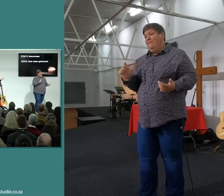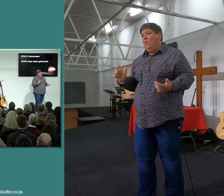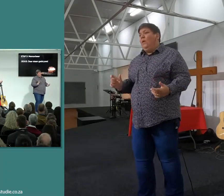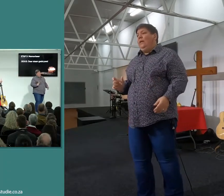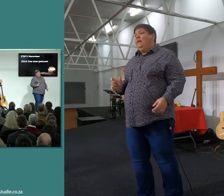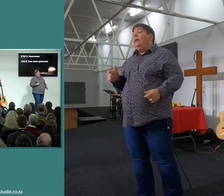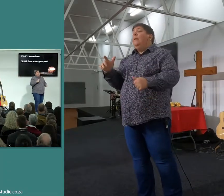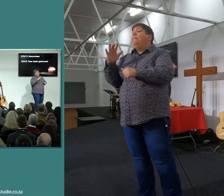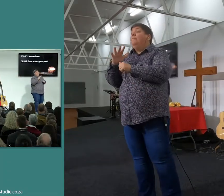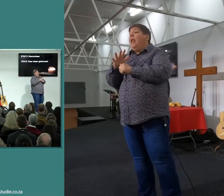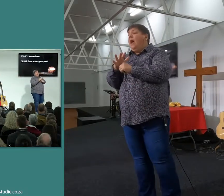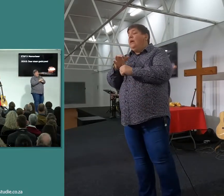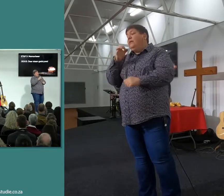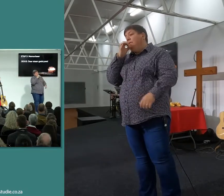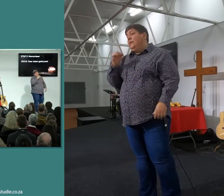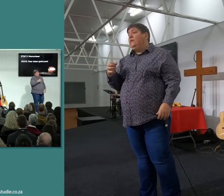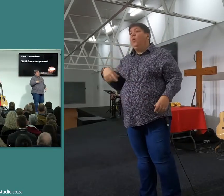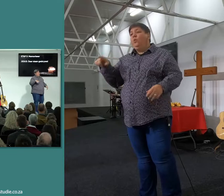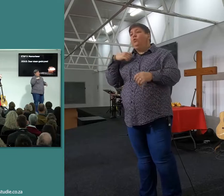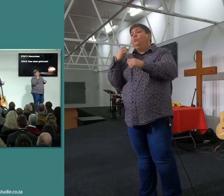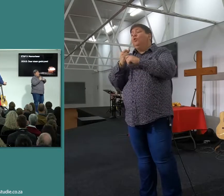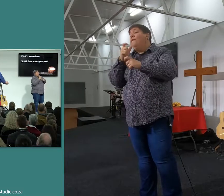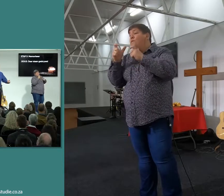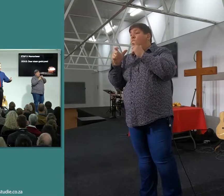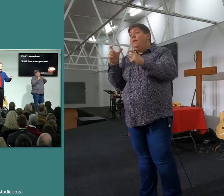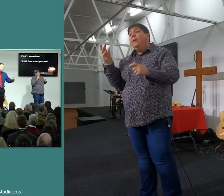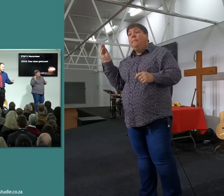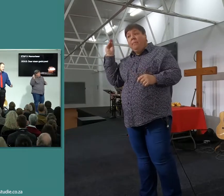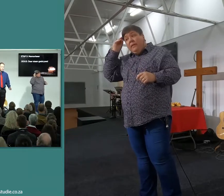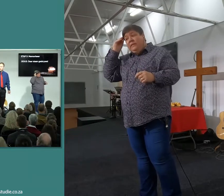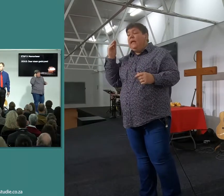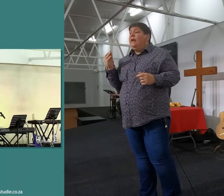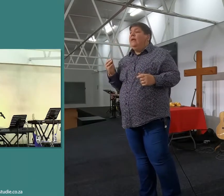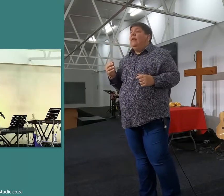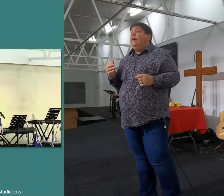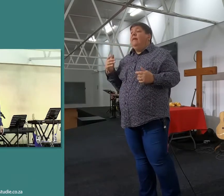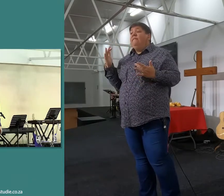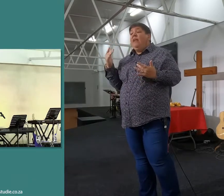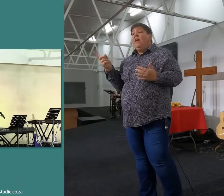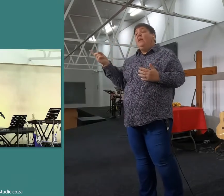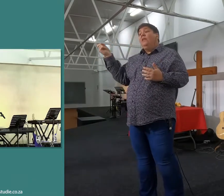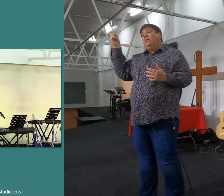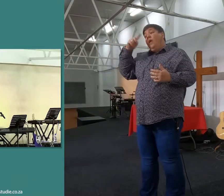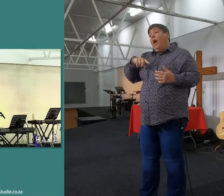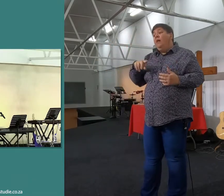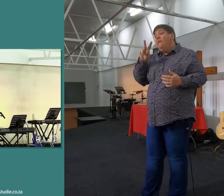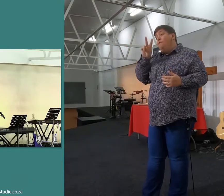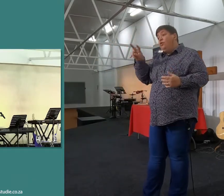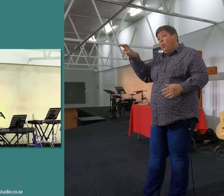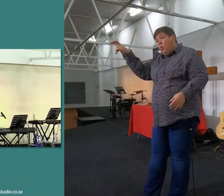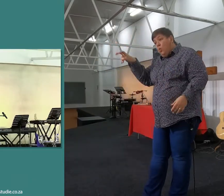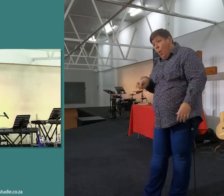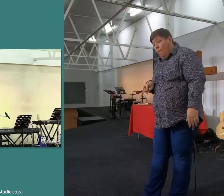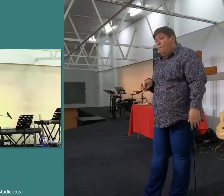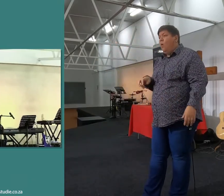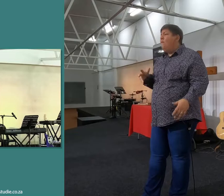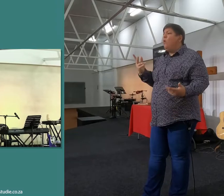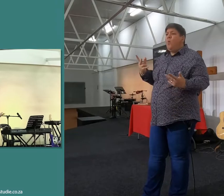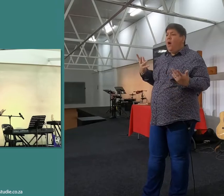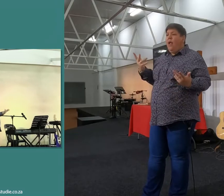die belangrike ding, dat ek en jy moet die woord kan memoriseer, want anders dit, as die dag van versoeking kom, of wat er geleendheid kom ook al, dan het ek het nie, ek